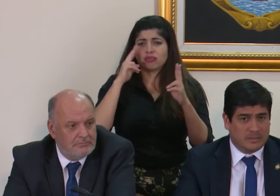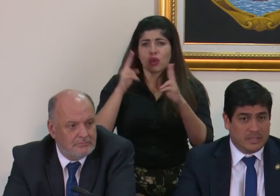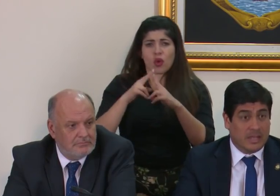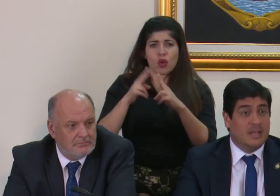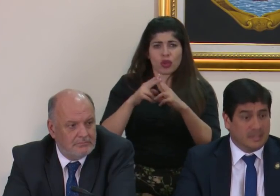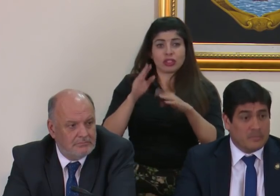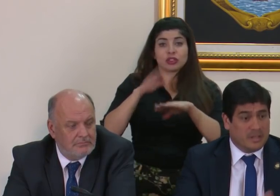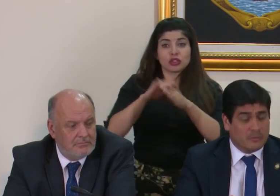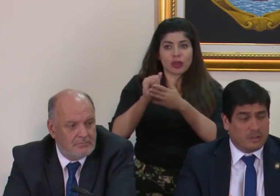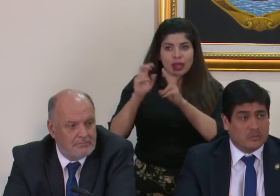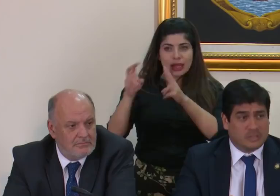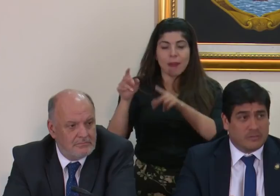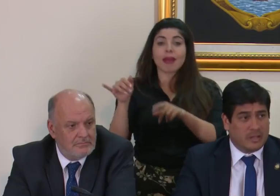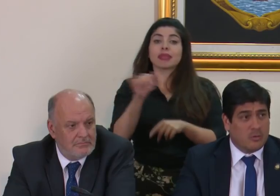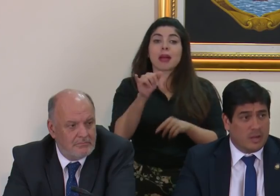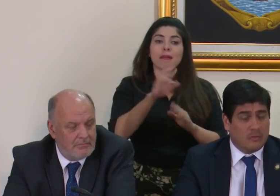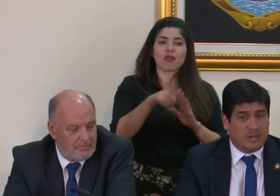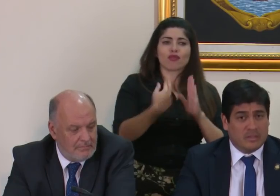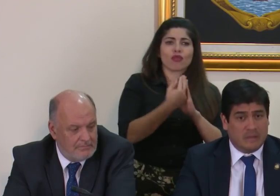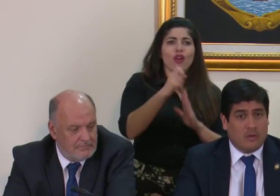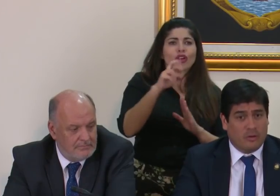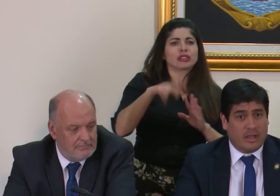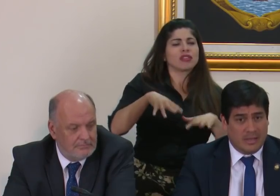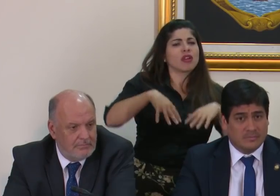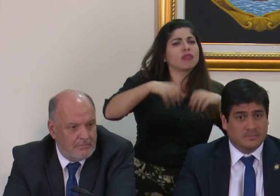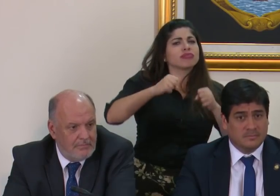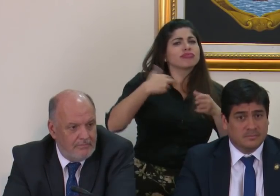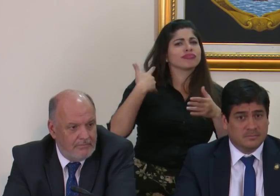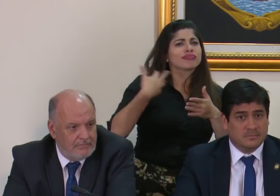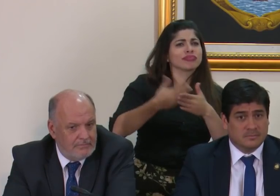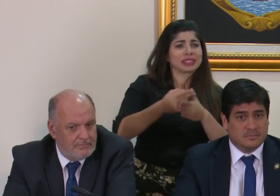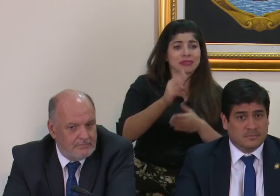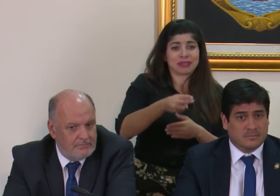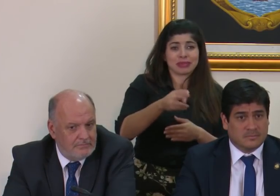en esa materia. También el rol que Costa Rica ha jugado en la misma OEA.